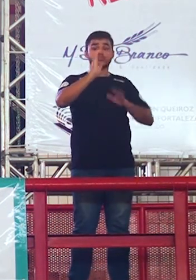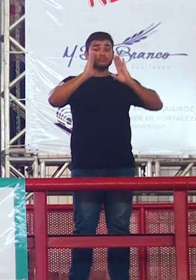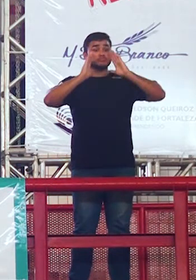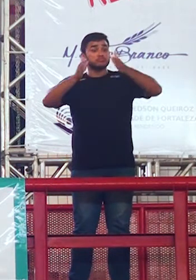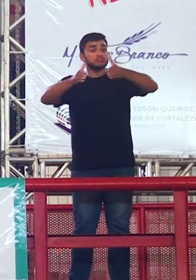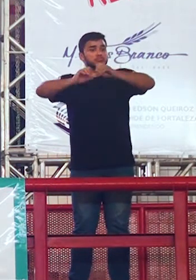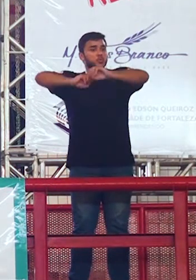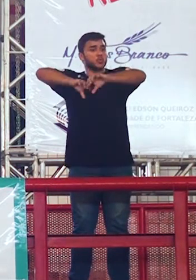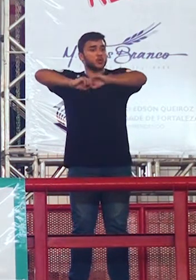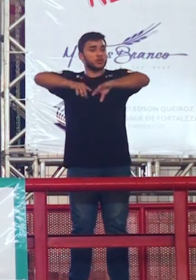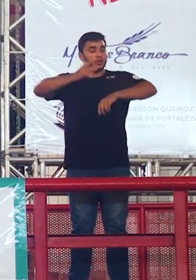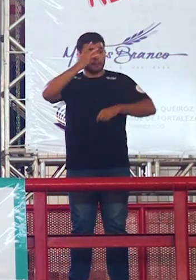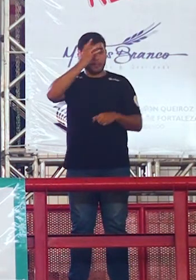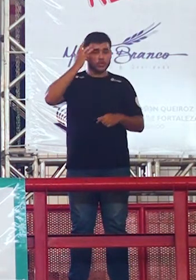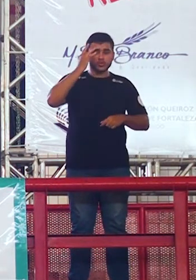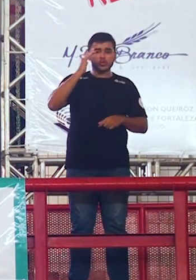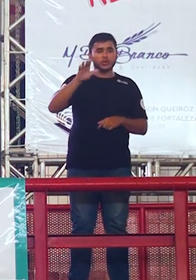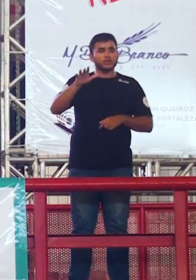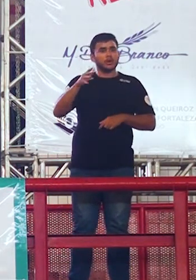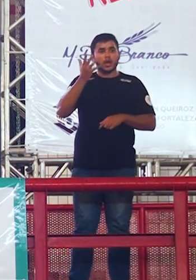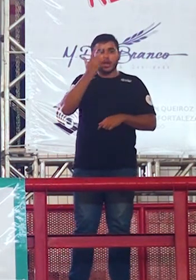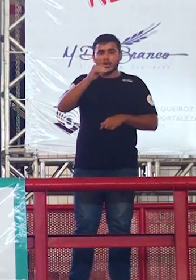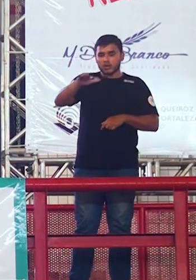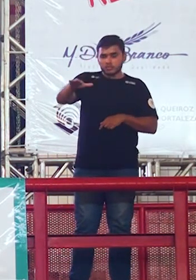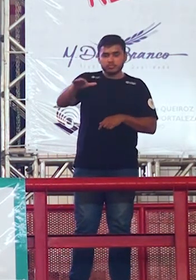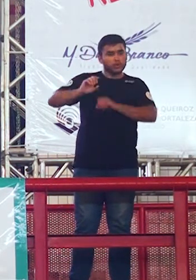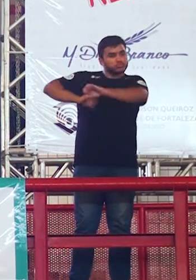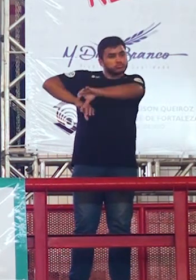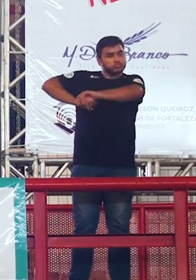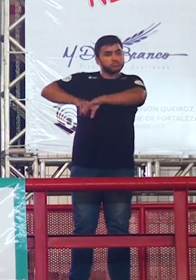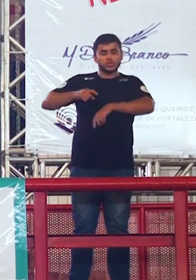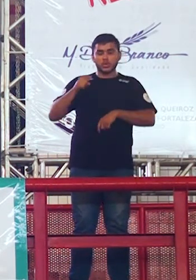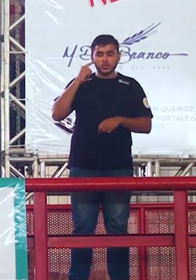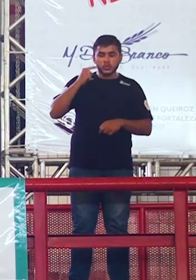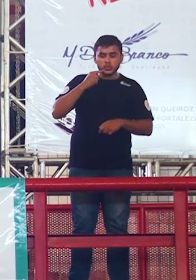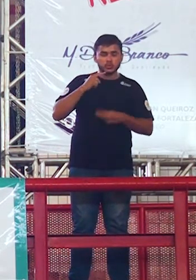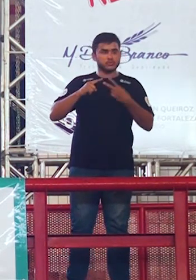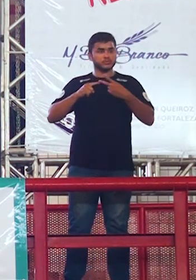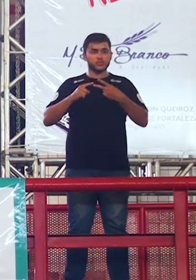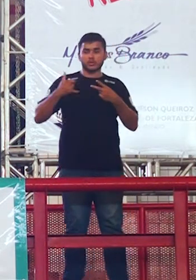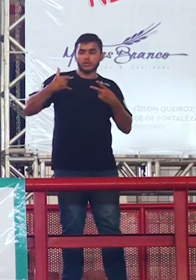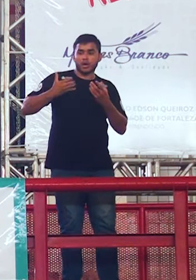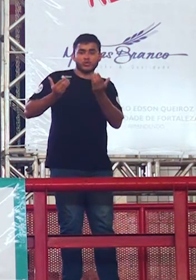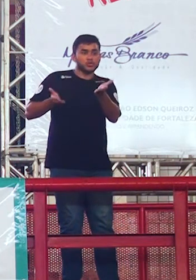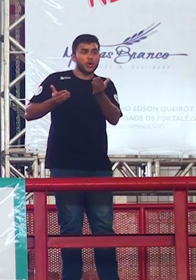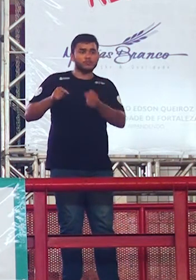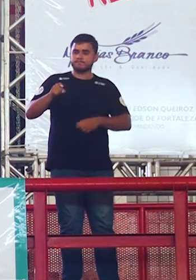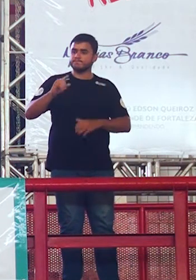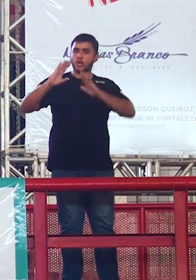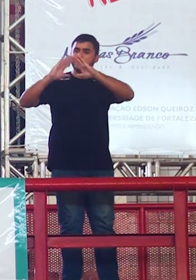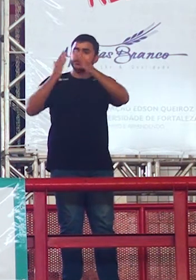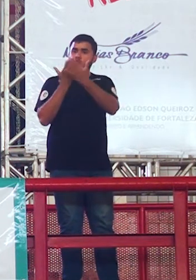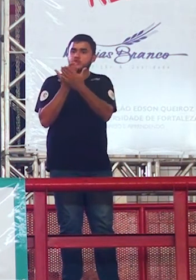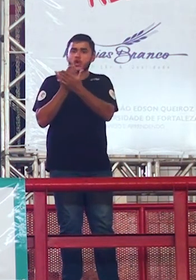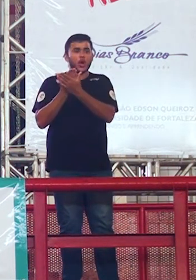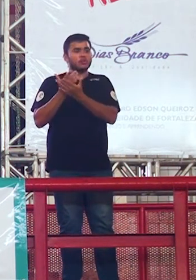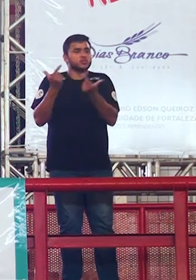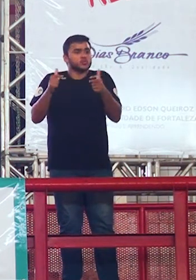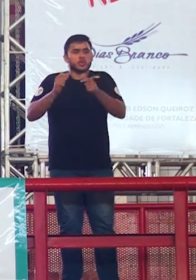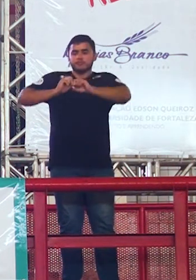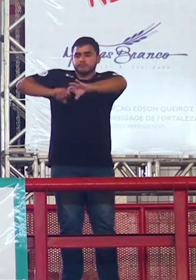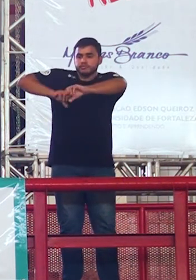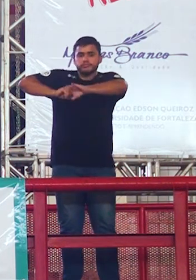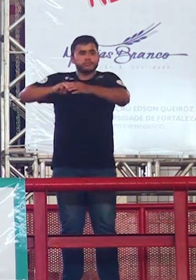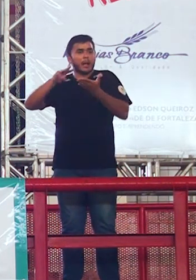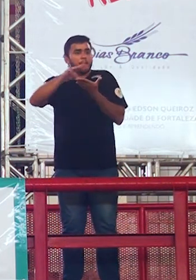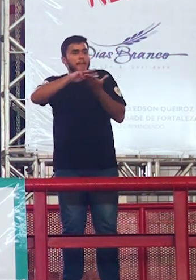criança que é surda é um jovem que é surdo que está saindo da escola porque a escola não tem preparação pra ele